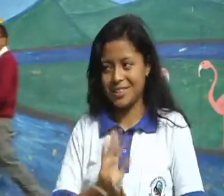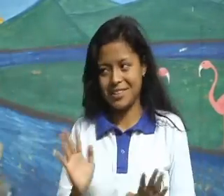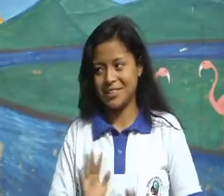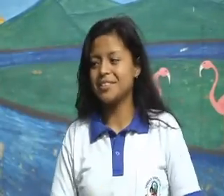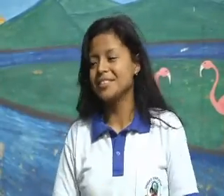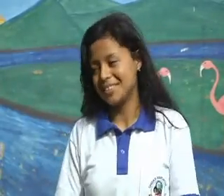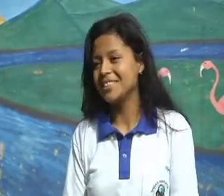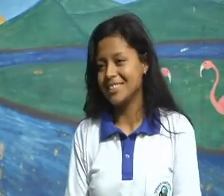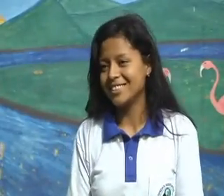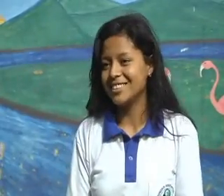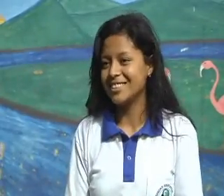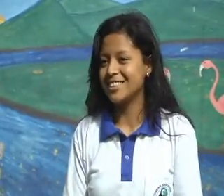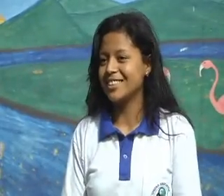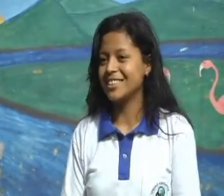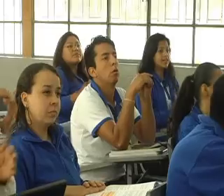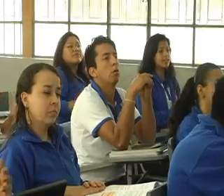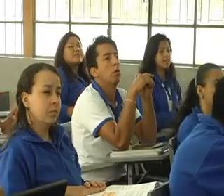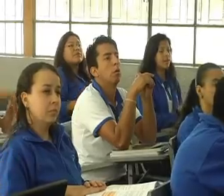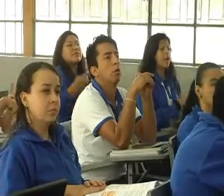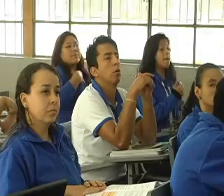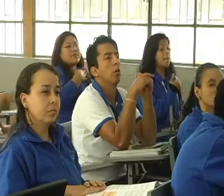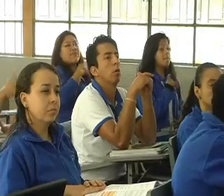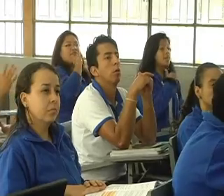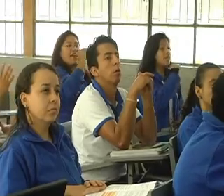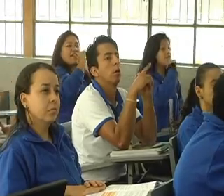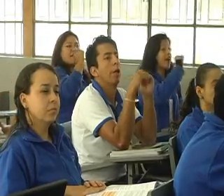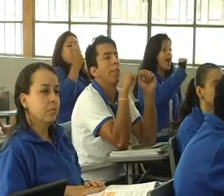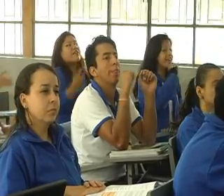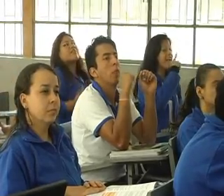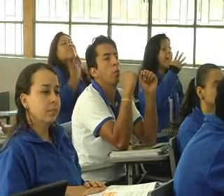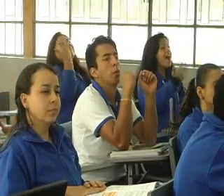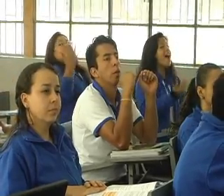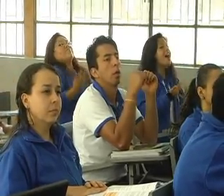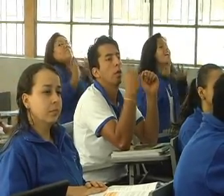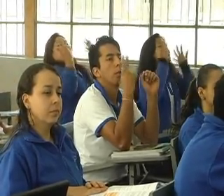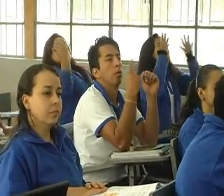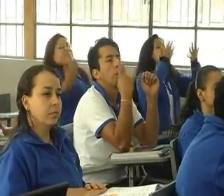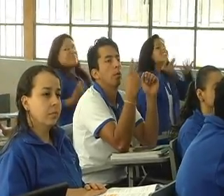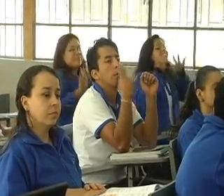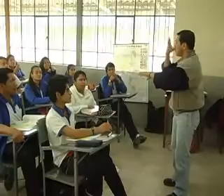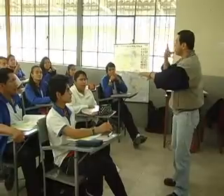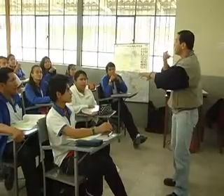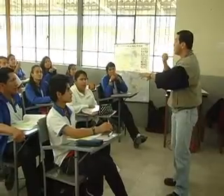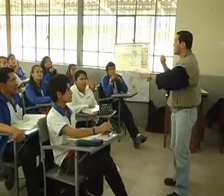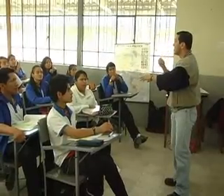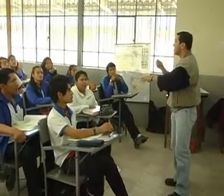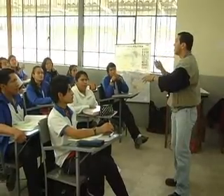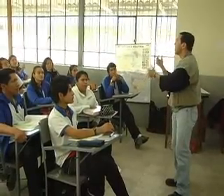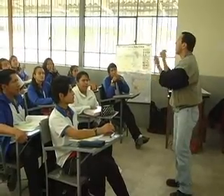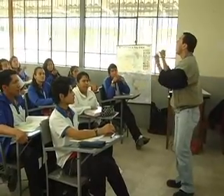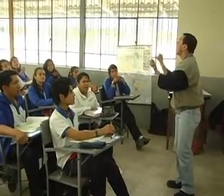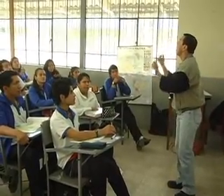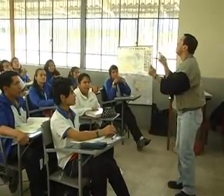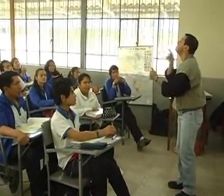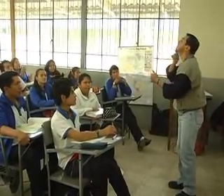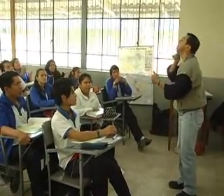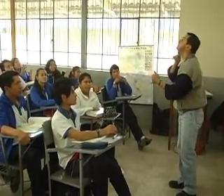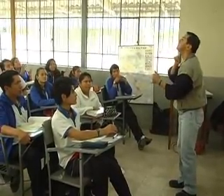lograr nuestra meta. El Colegio Ángel Pastrana no cuenta con infraestructura propia y para el programa de enseñanza en lengua de señas